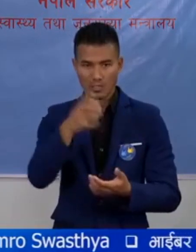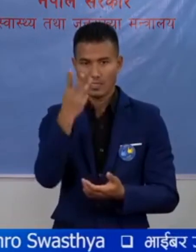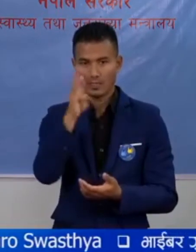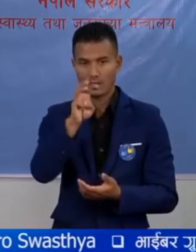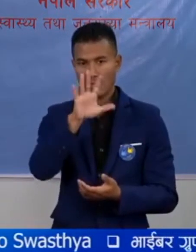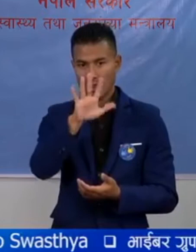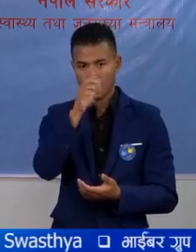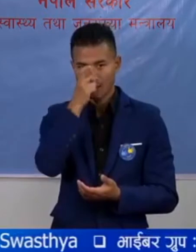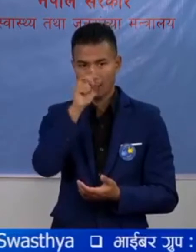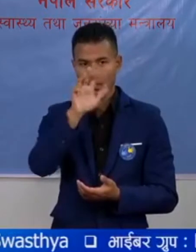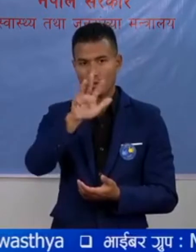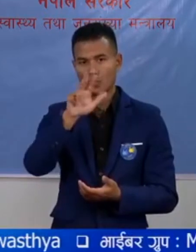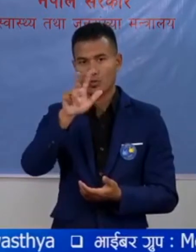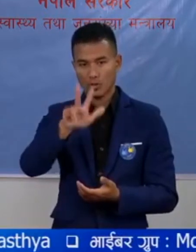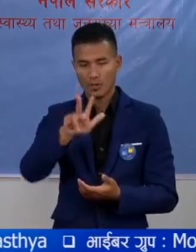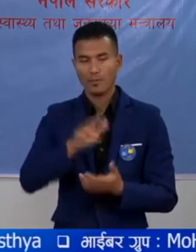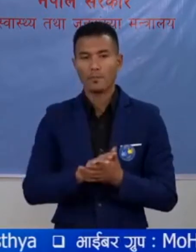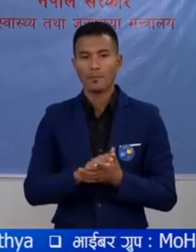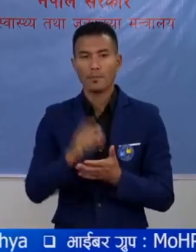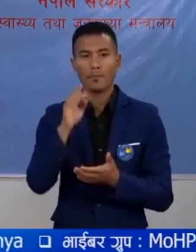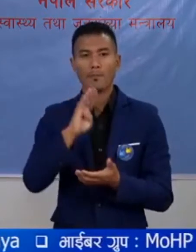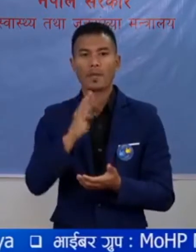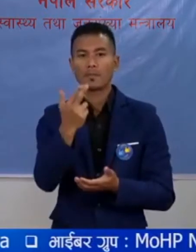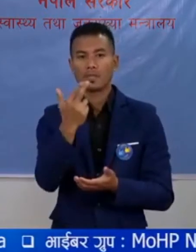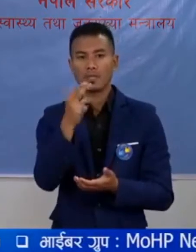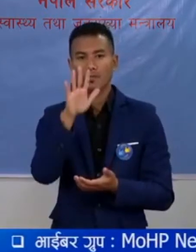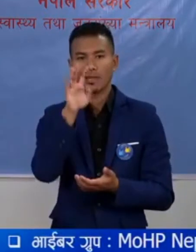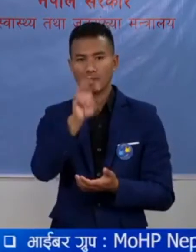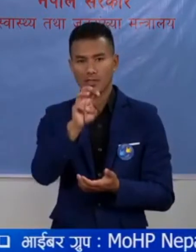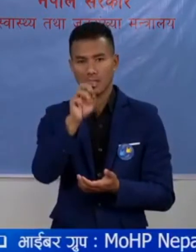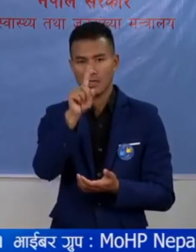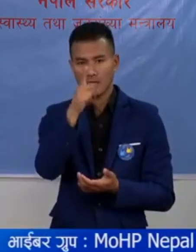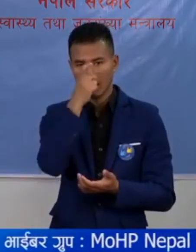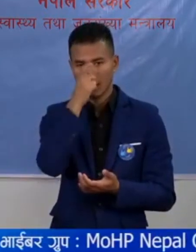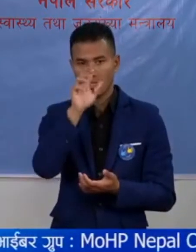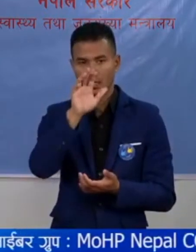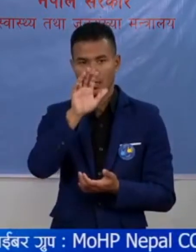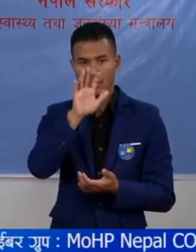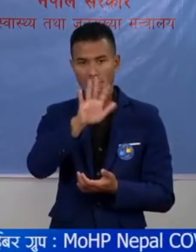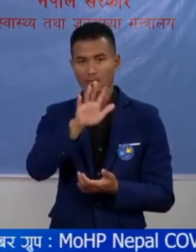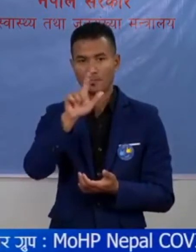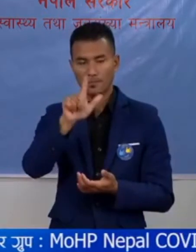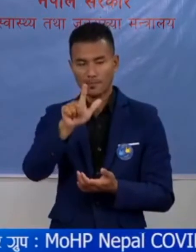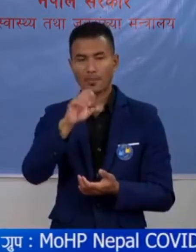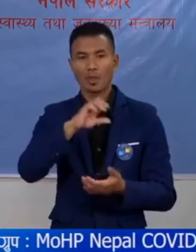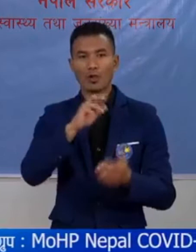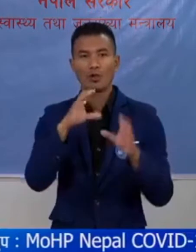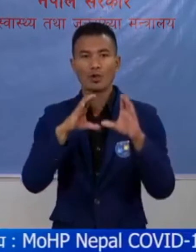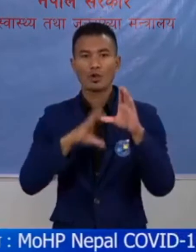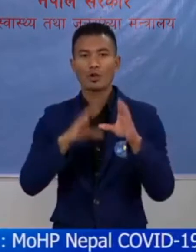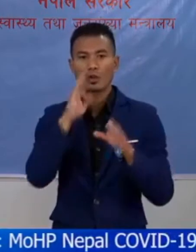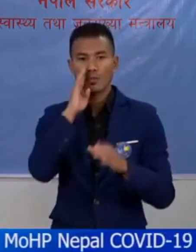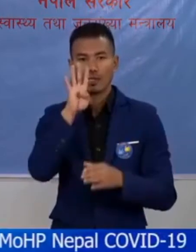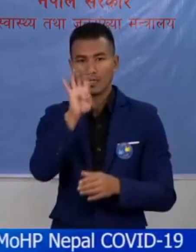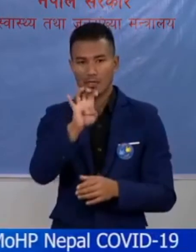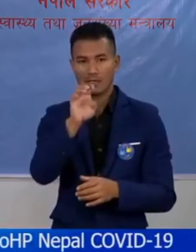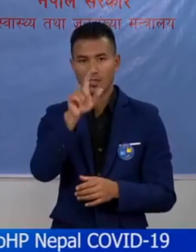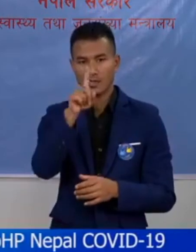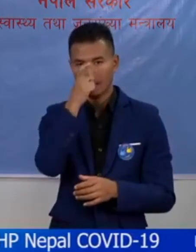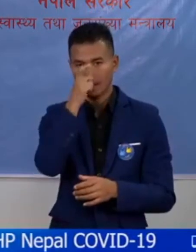,598 बागमाती प्रदेश मा 5,177 गंडा कि प्रदेश मा 4